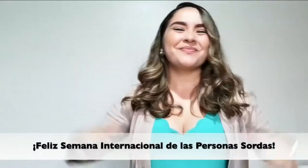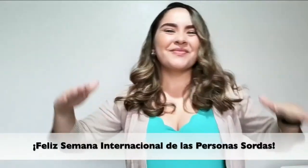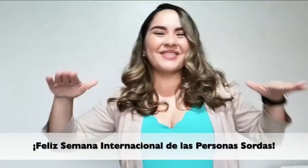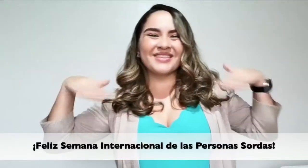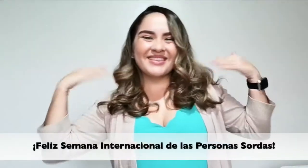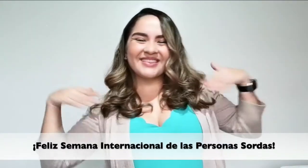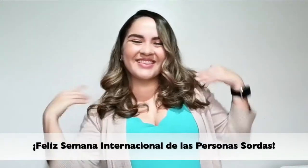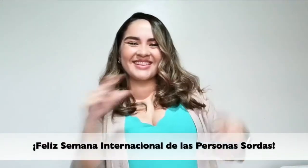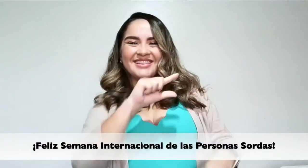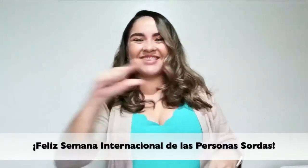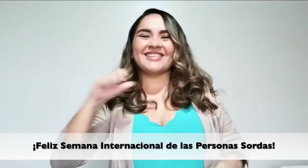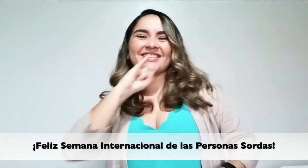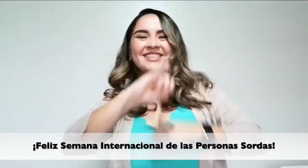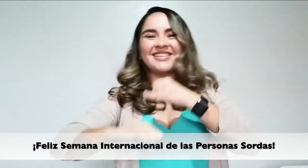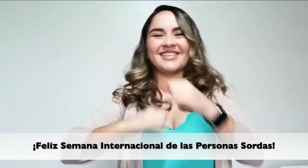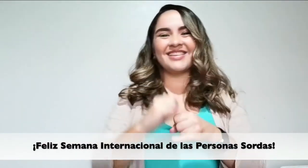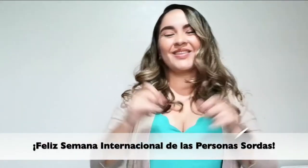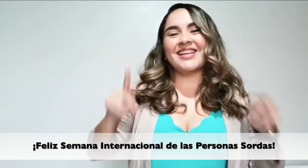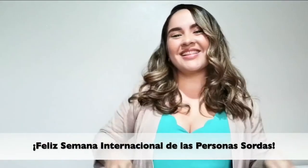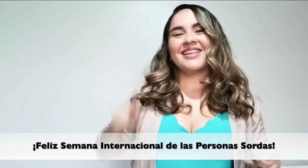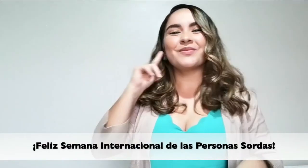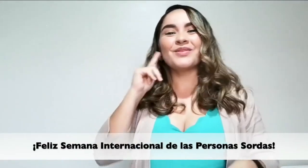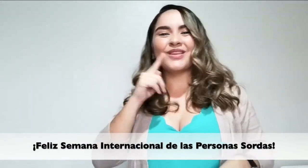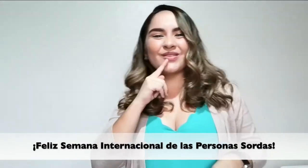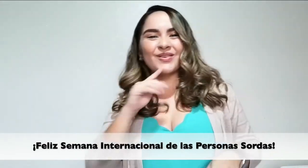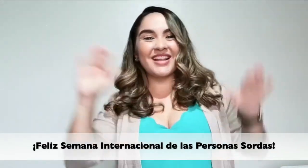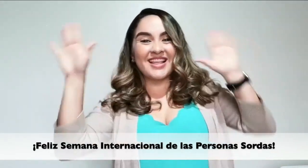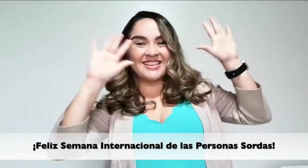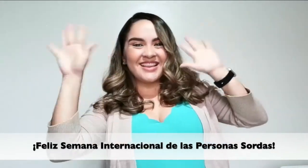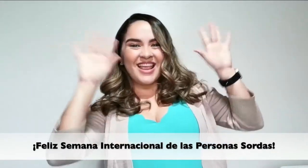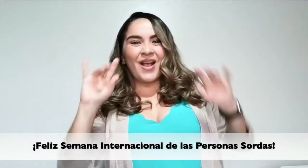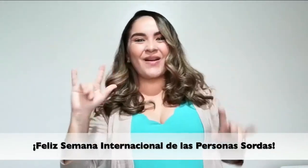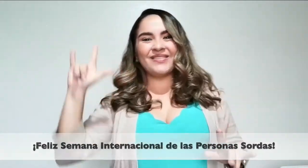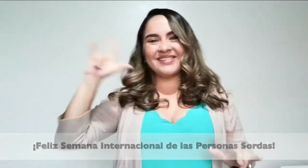¡Feliz Semana Internacional de la Persona Sorda!